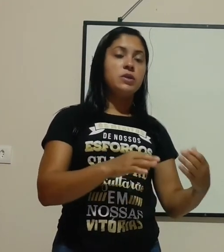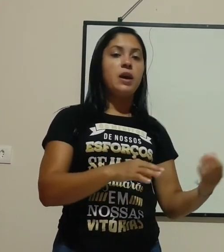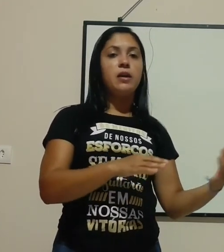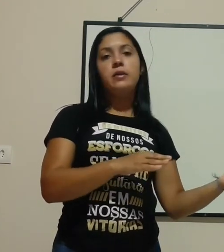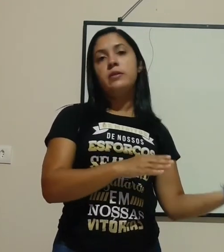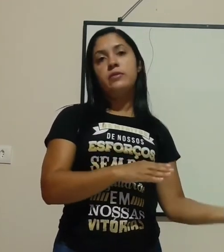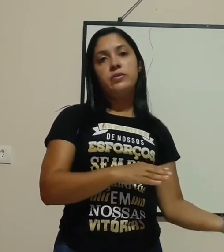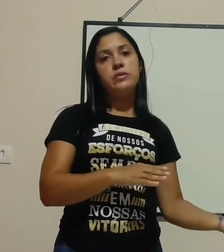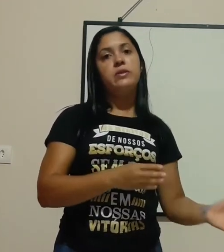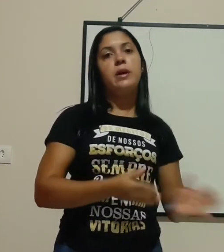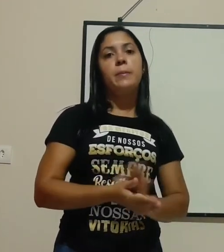irá funcionar.